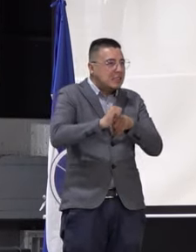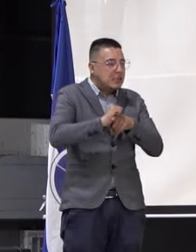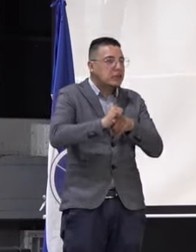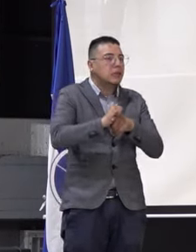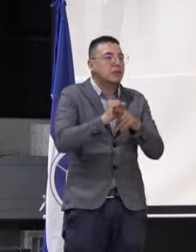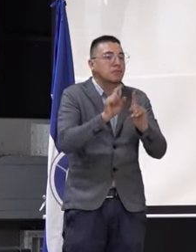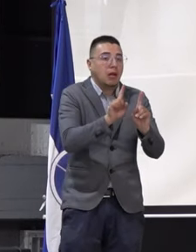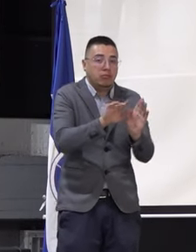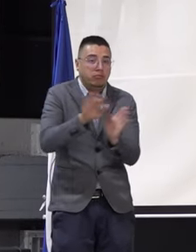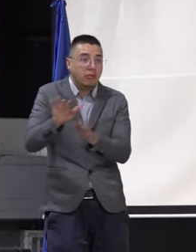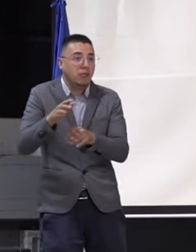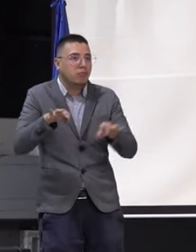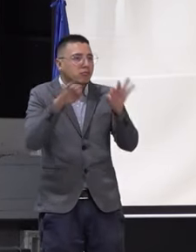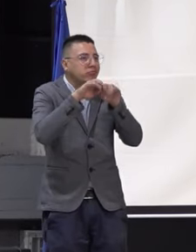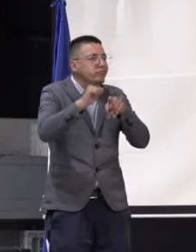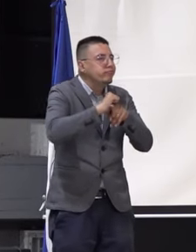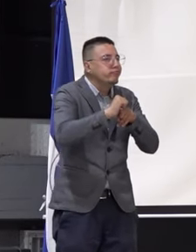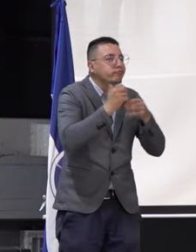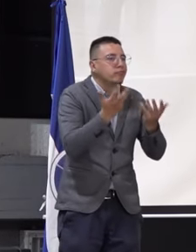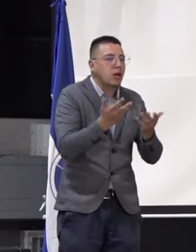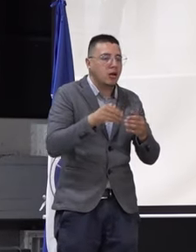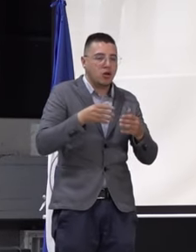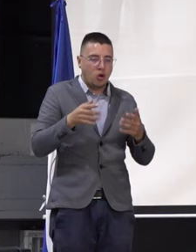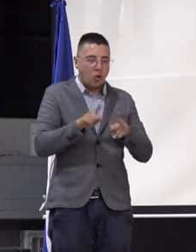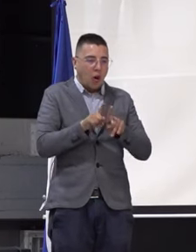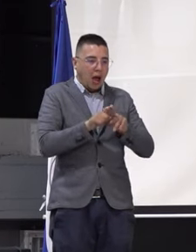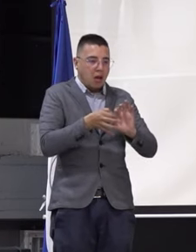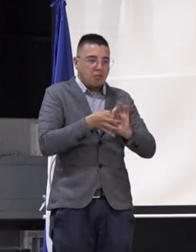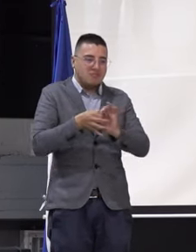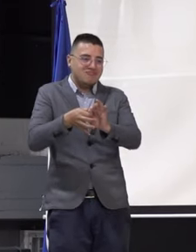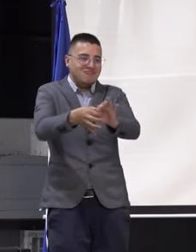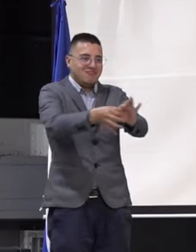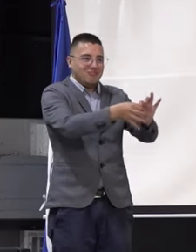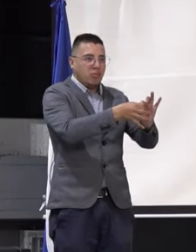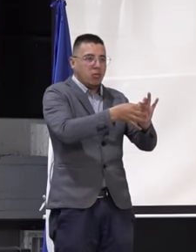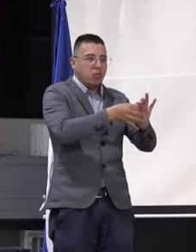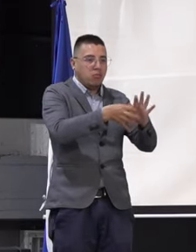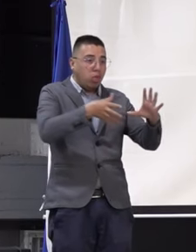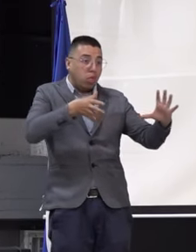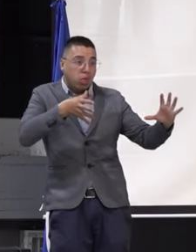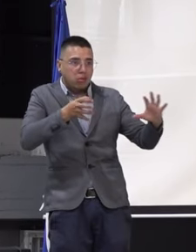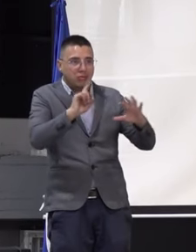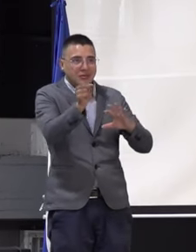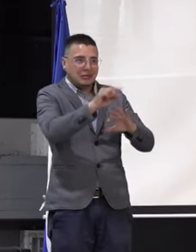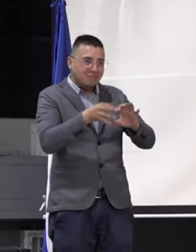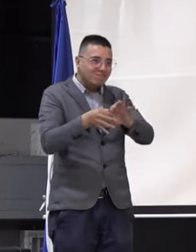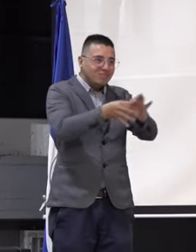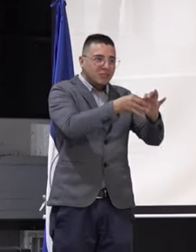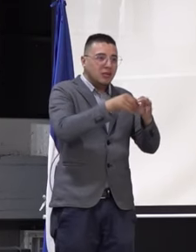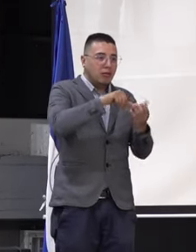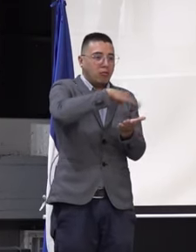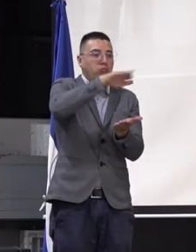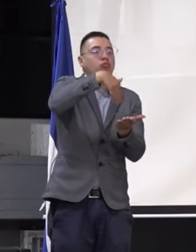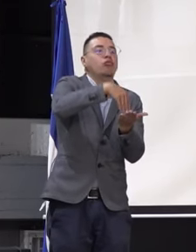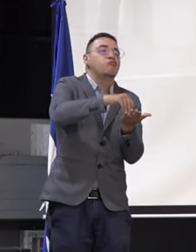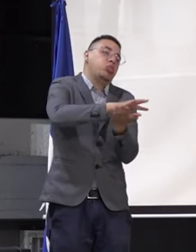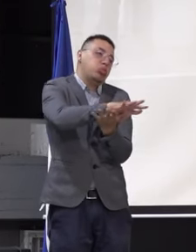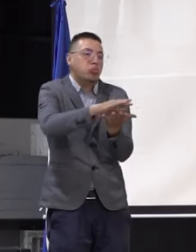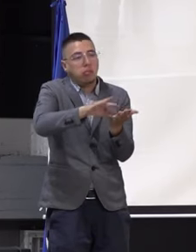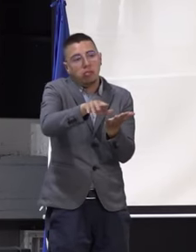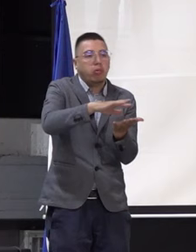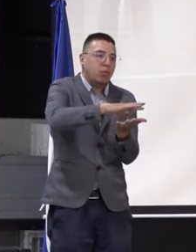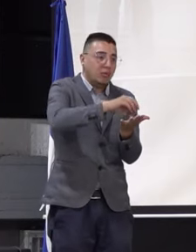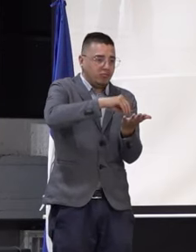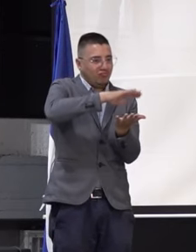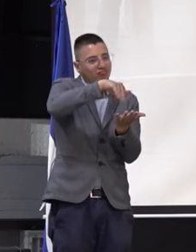Pero también con un ejercicio de desarticular, o de desarticular no, sino de descentralizar esa información que